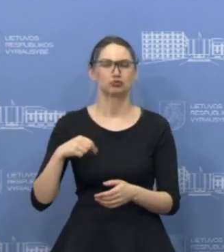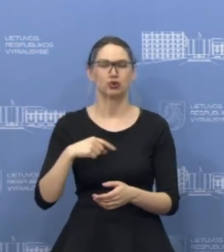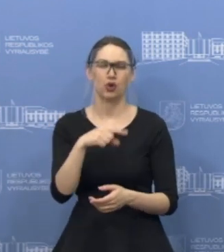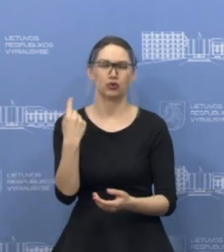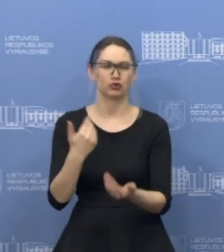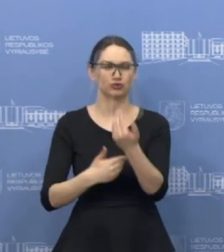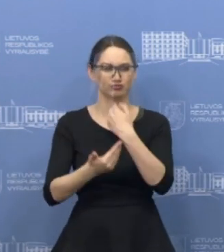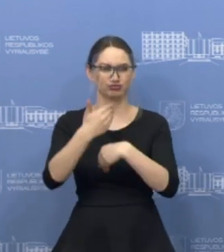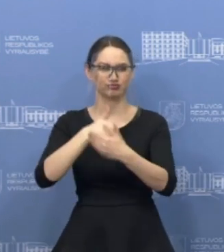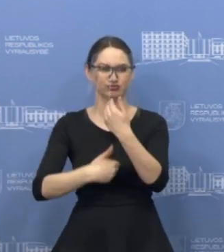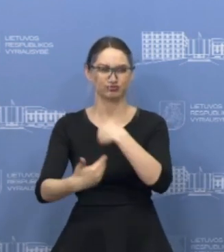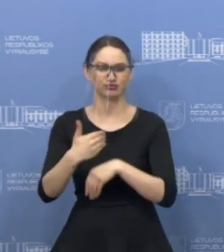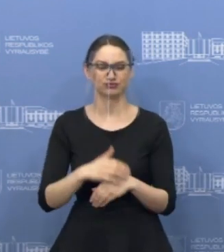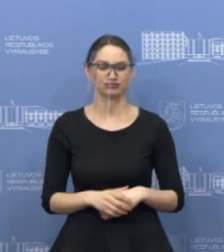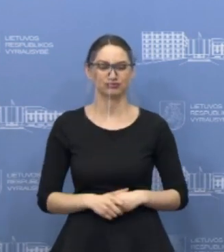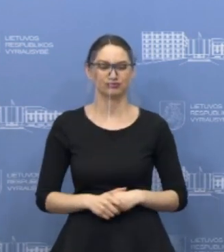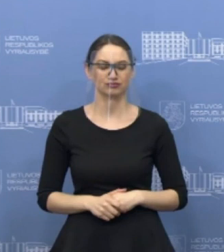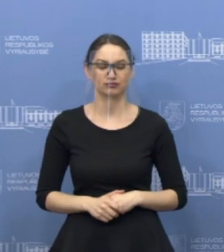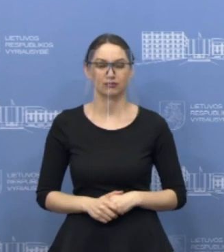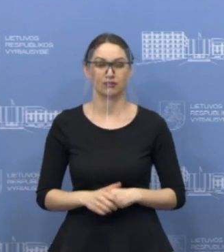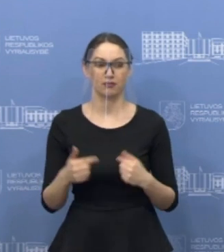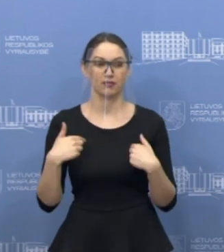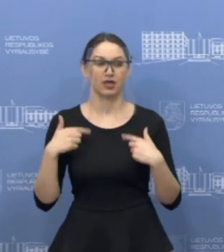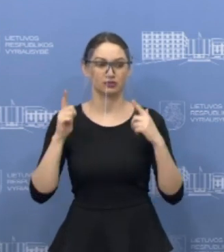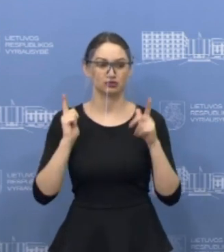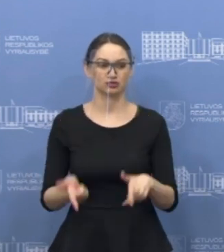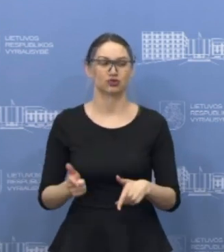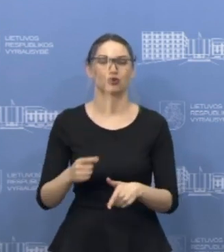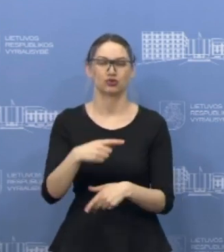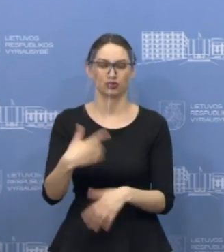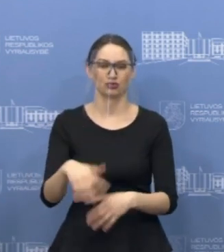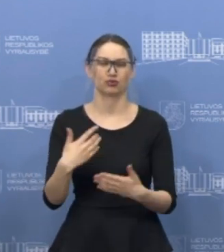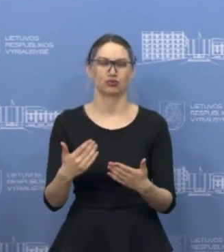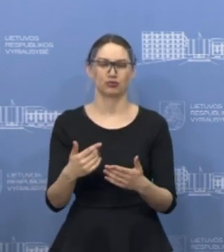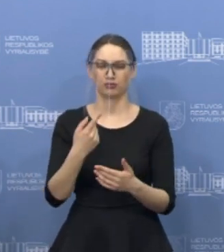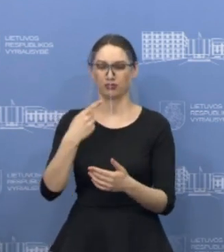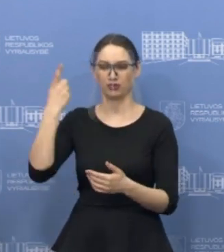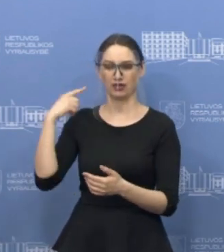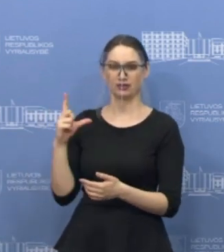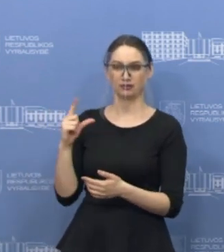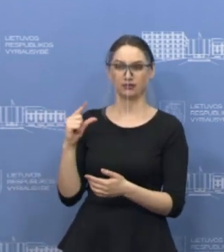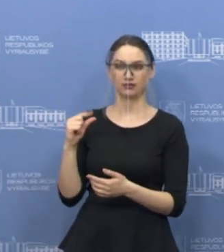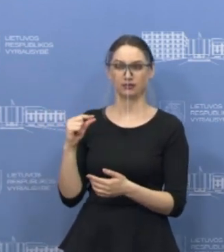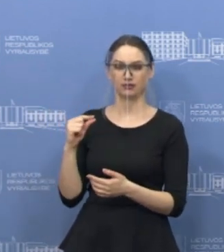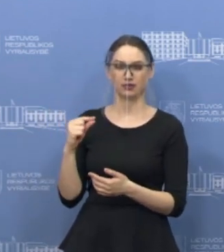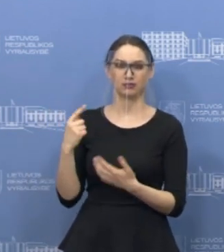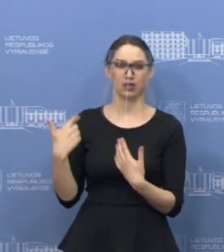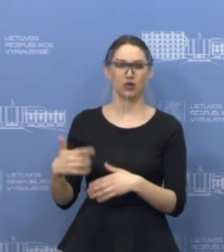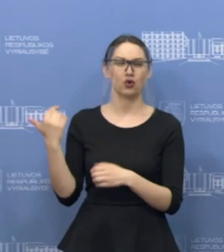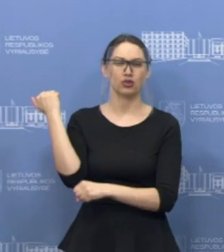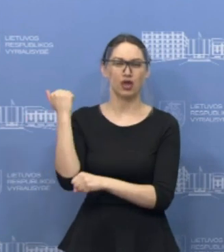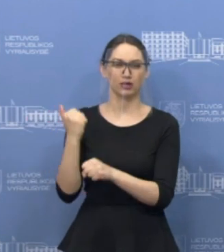dėl mūsų paėgumų, tai mes ne tik galvojame, bet jau ir turime didesnius paėgumus. Jau nuo praeito pirmadienio esame